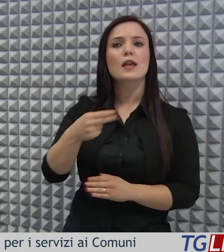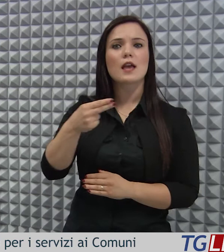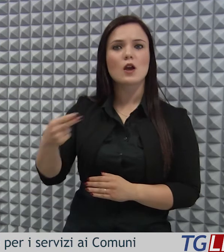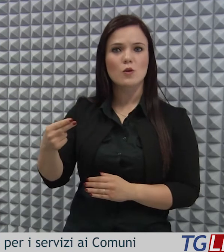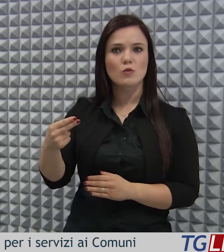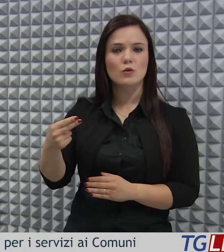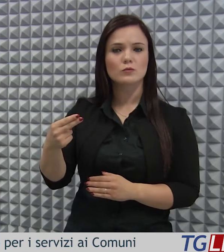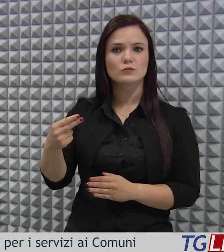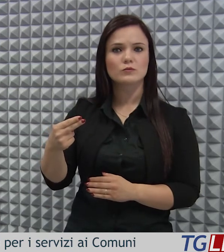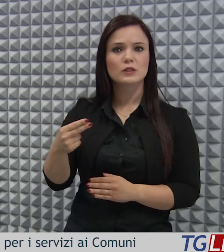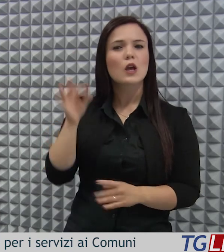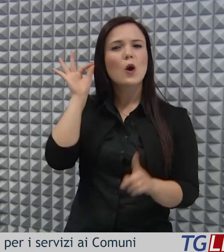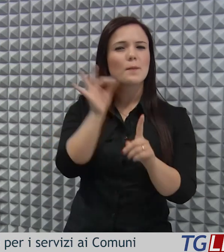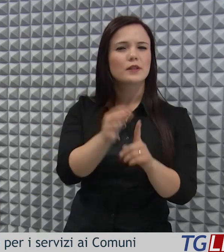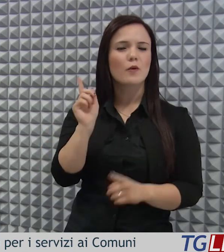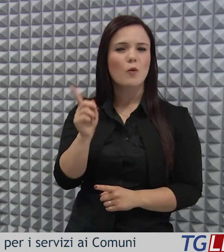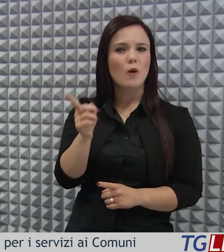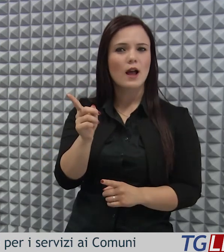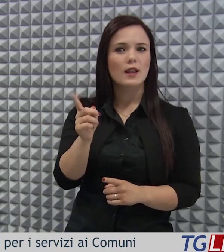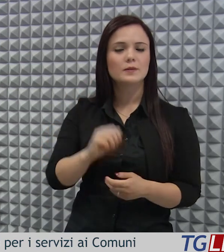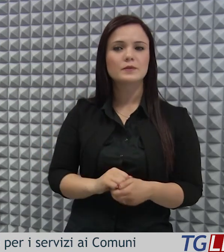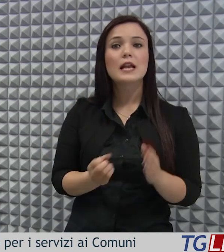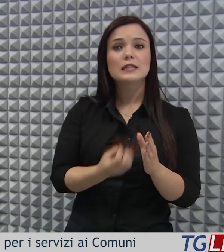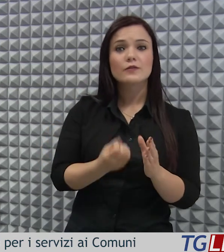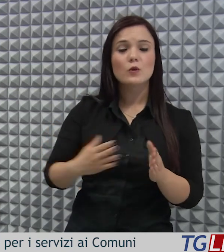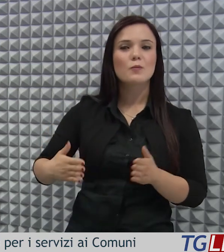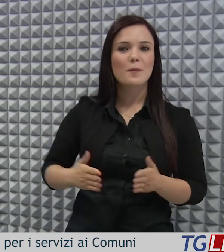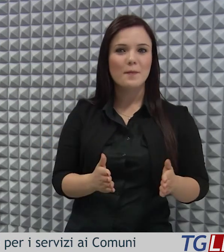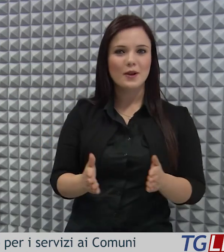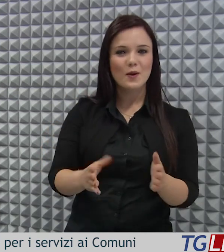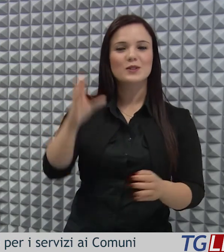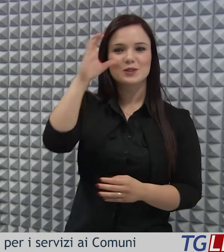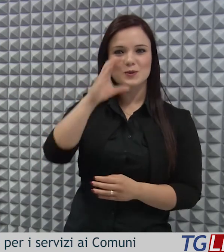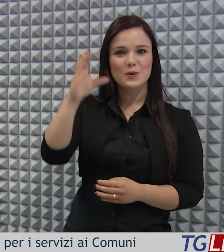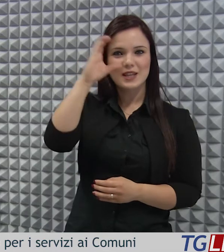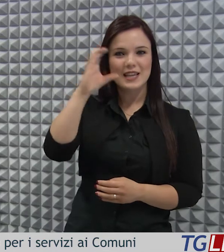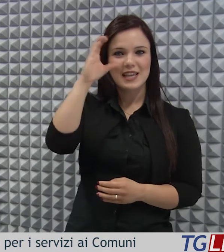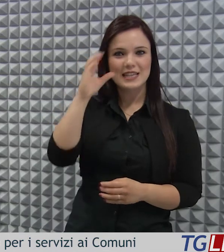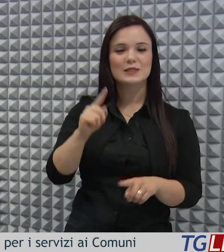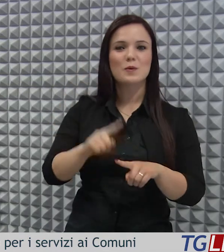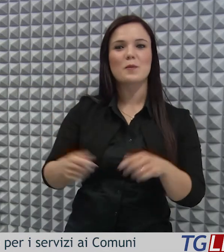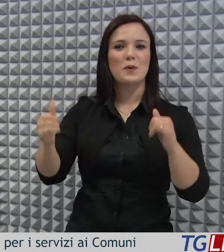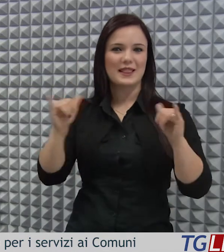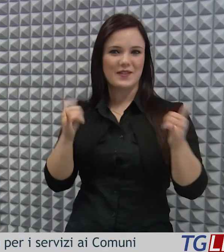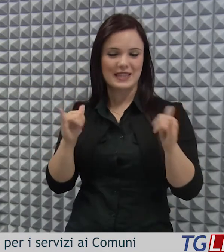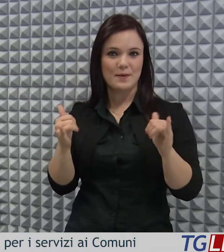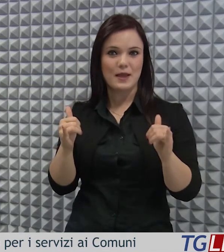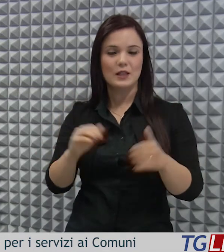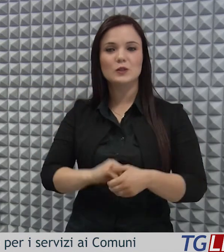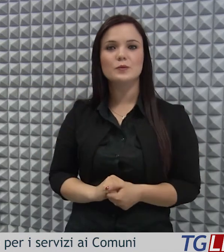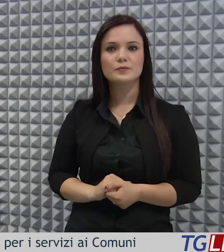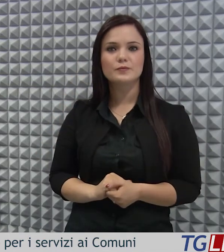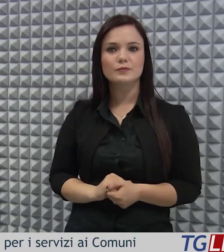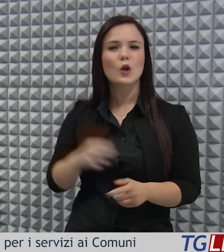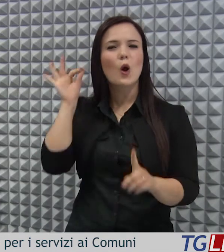di euro investimenti finalizzati allo sviluppo di itinerari turistici e ricreativi